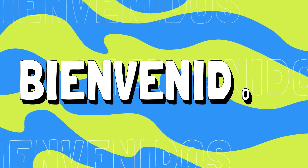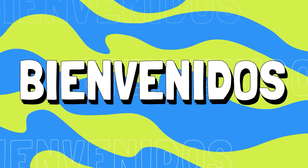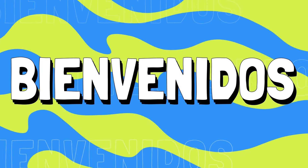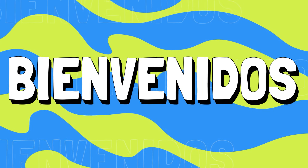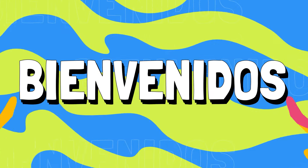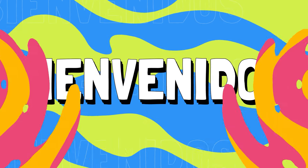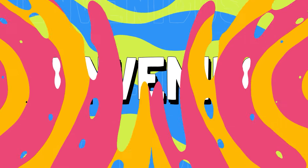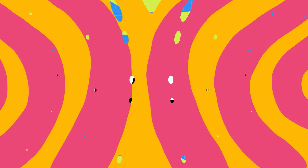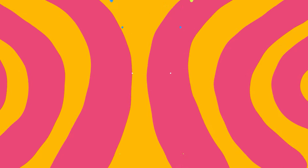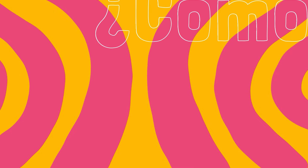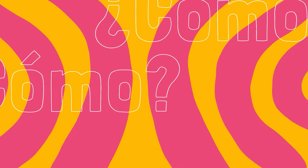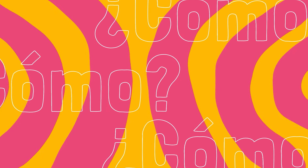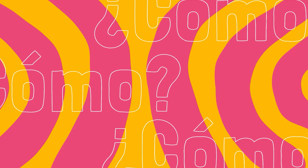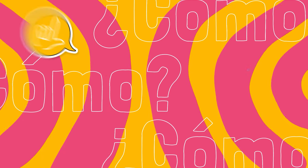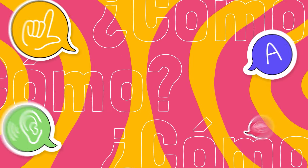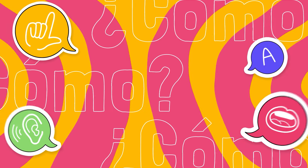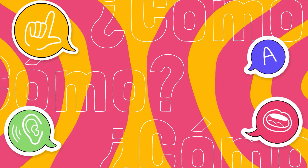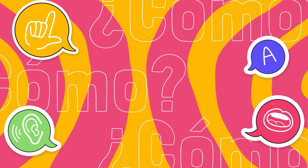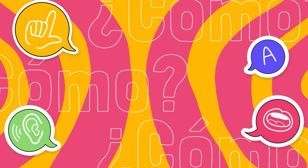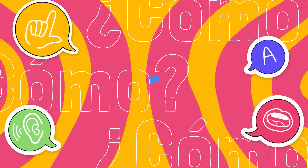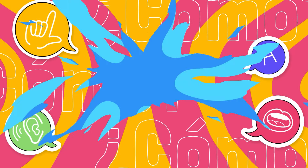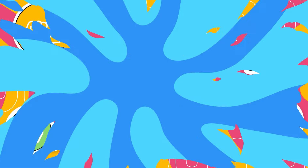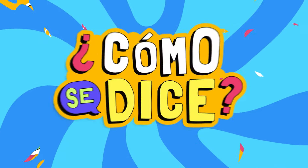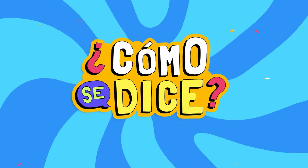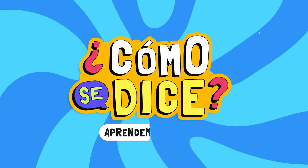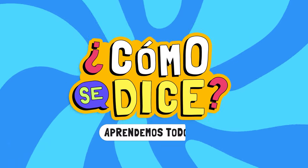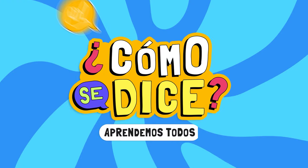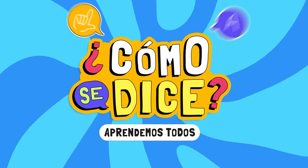Bienvenidos a ¿Cómo se dice? ¿Cómo se dice?